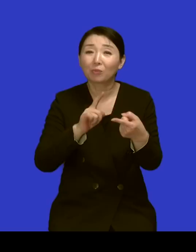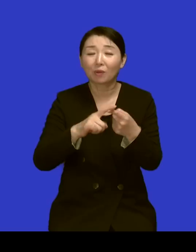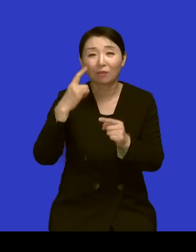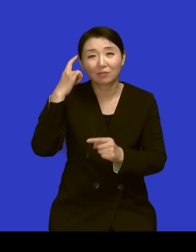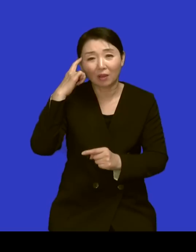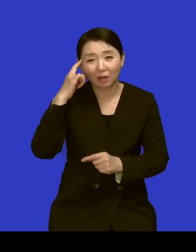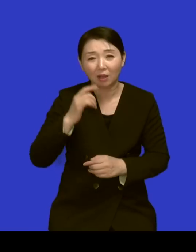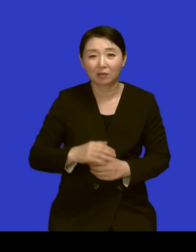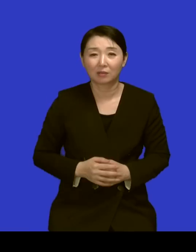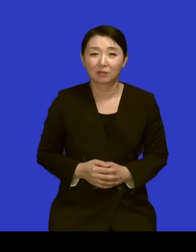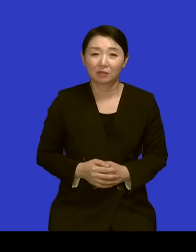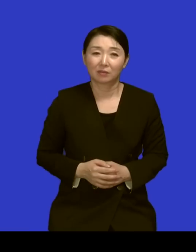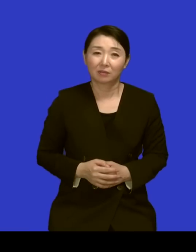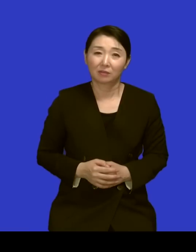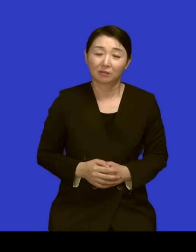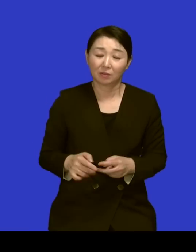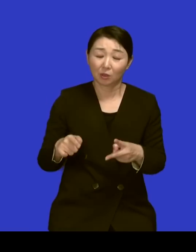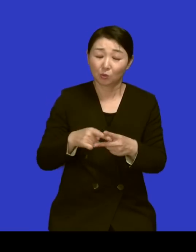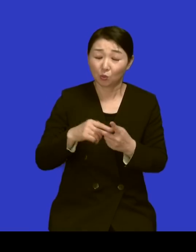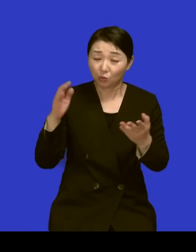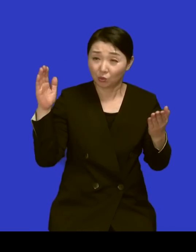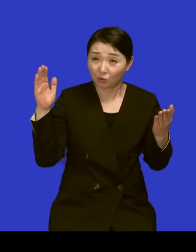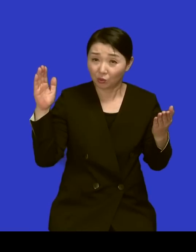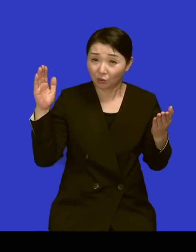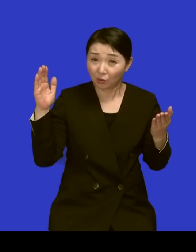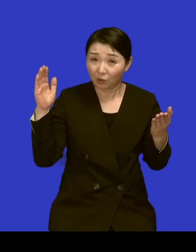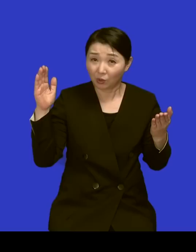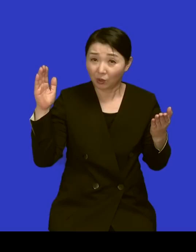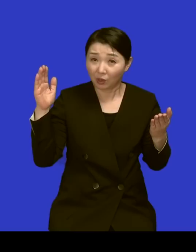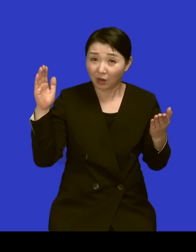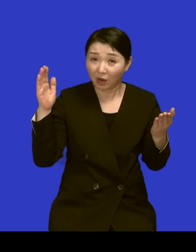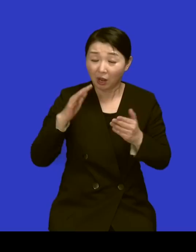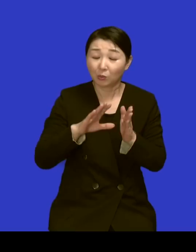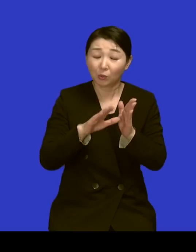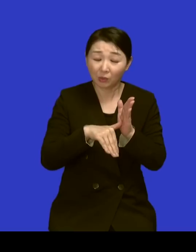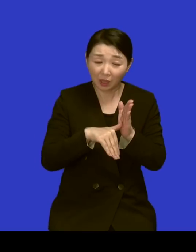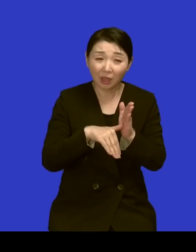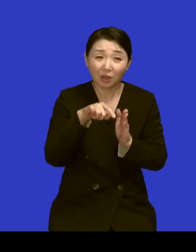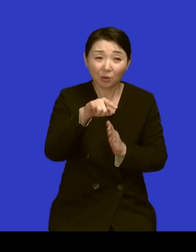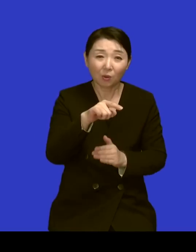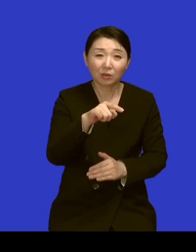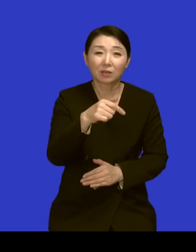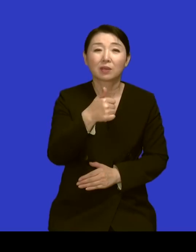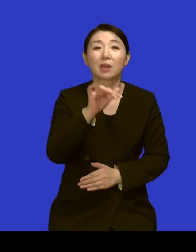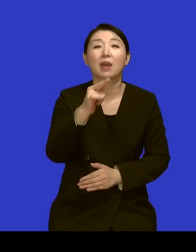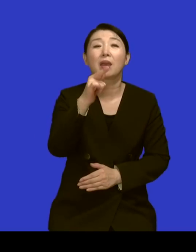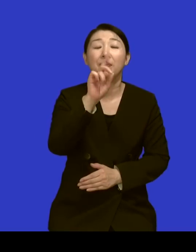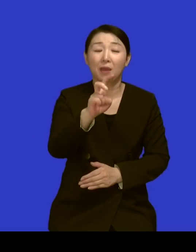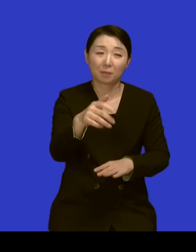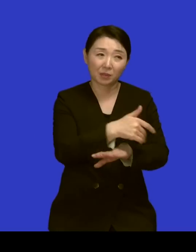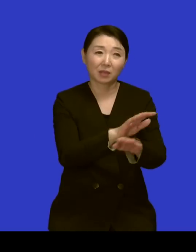이제 해남에서 다니는데 네 부모님이 한 번도 오신 적이 없었어요 아 아 왜냐면